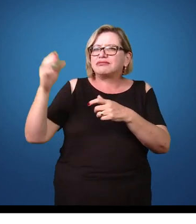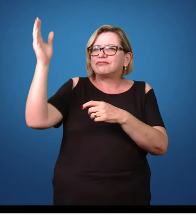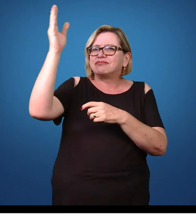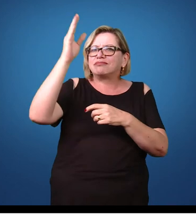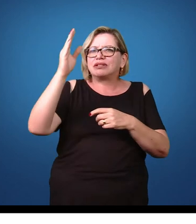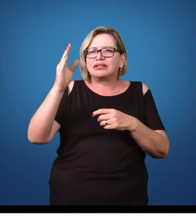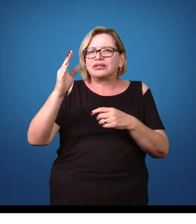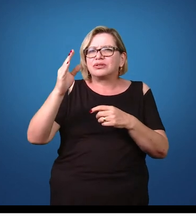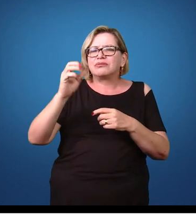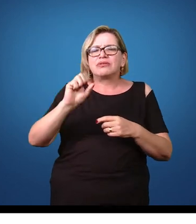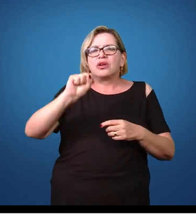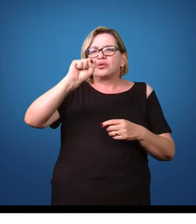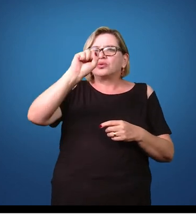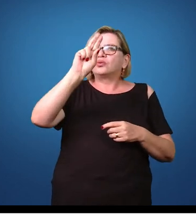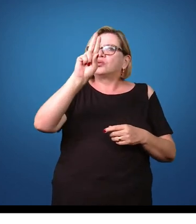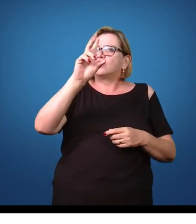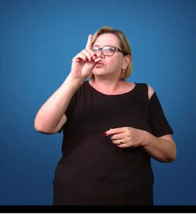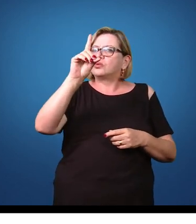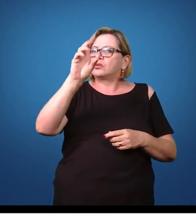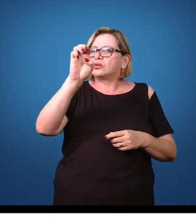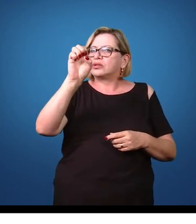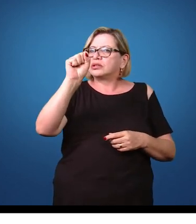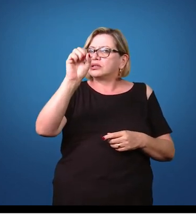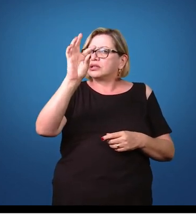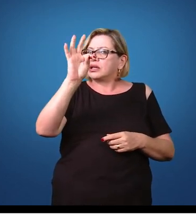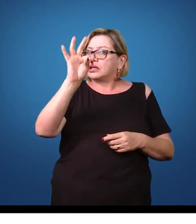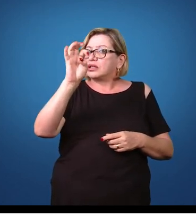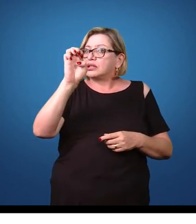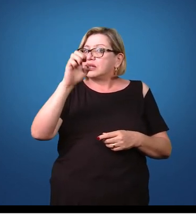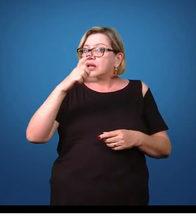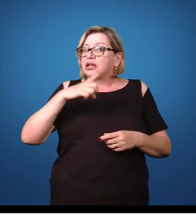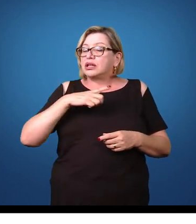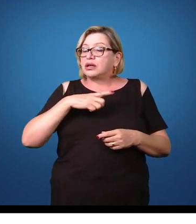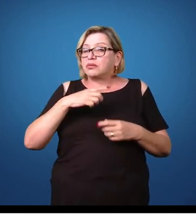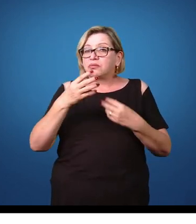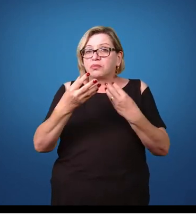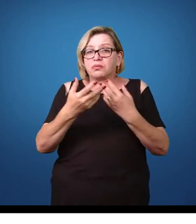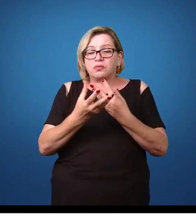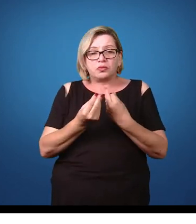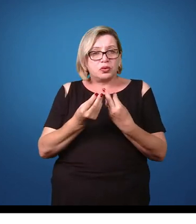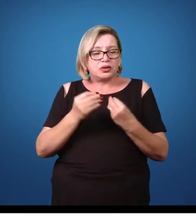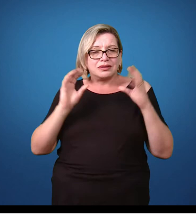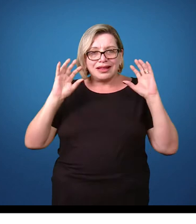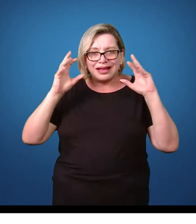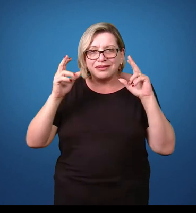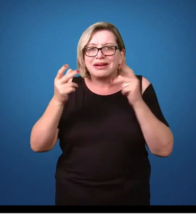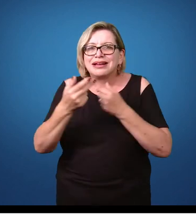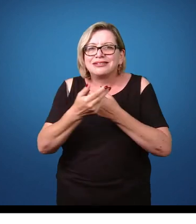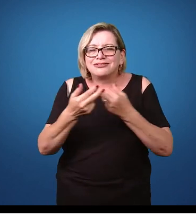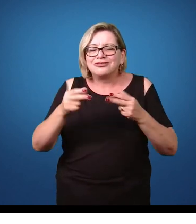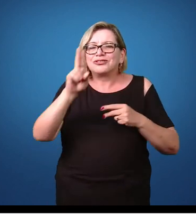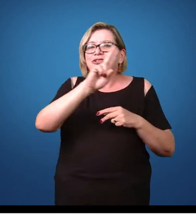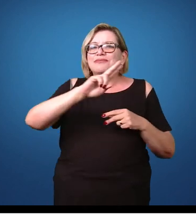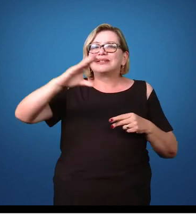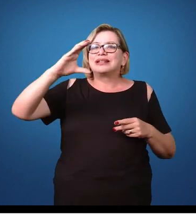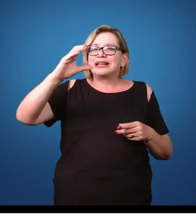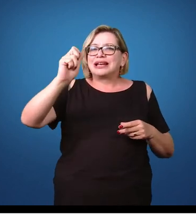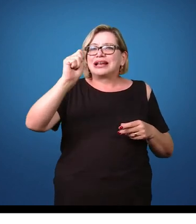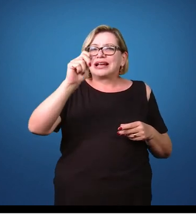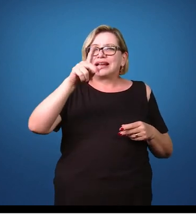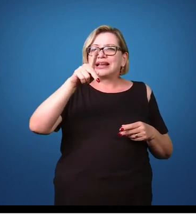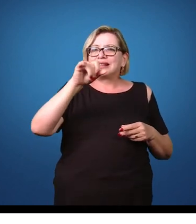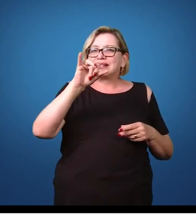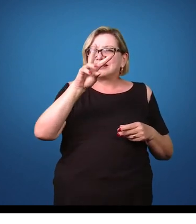específicas do Brasil, aí região sudeste, muitas vezes, que tem muita presença de capivara. Essas capivaras podem ser